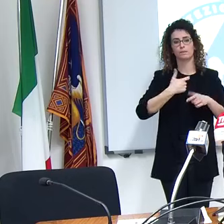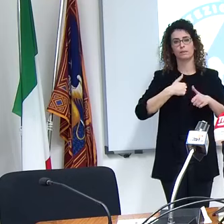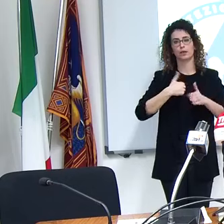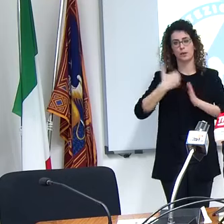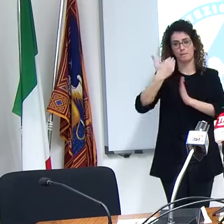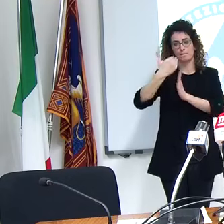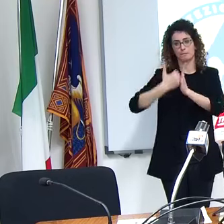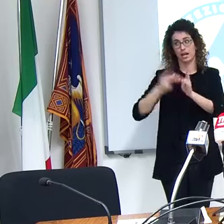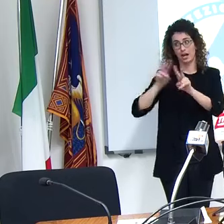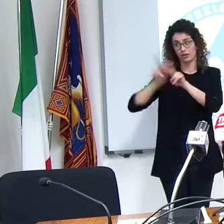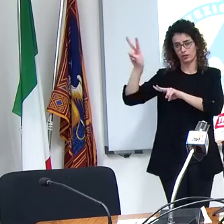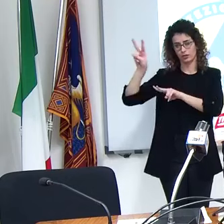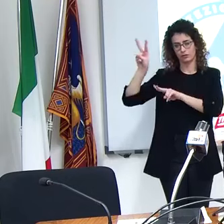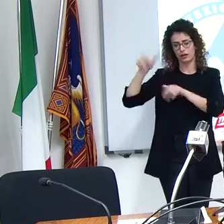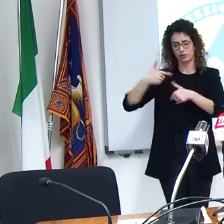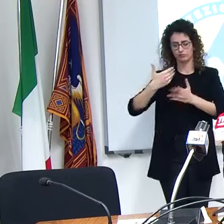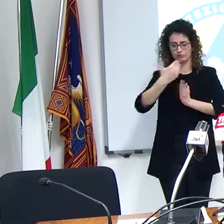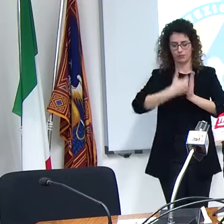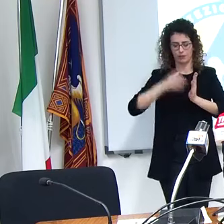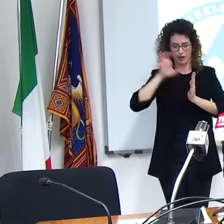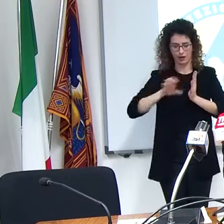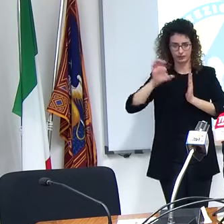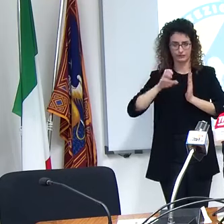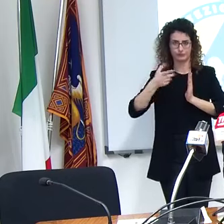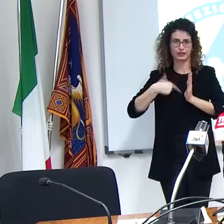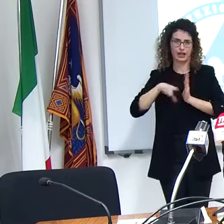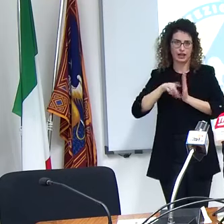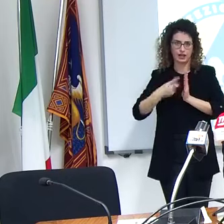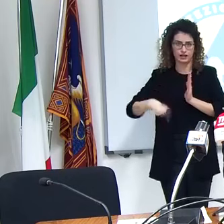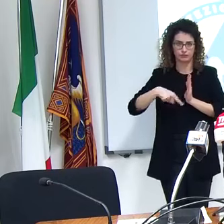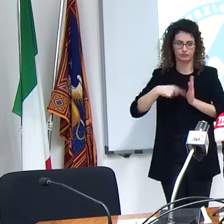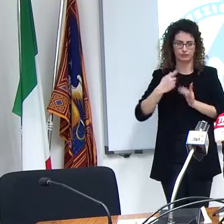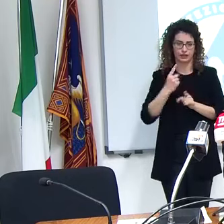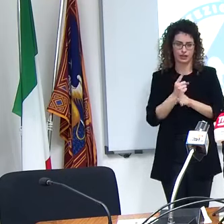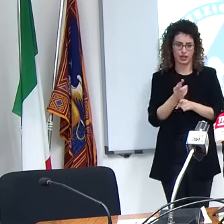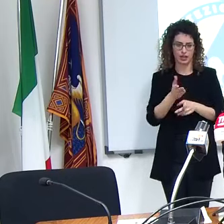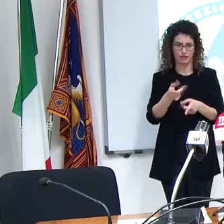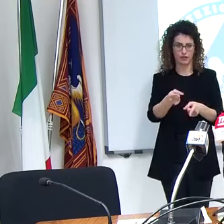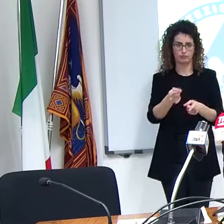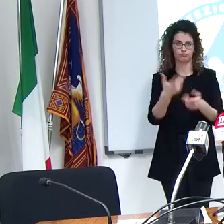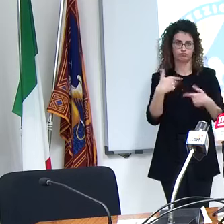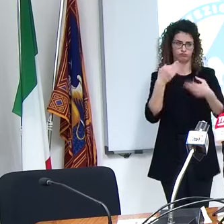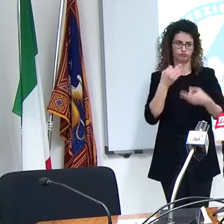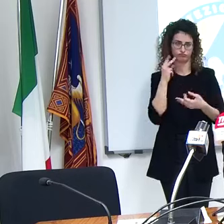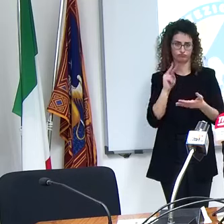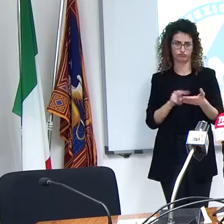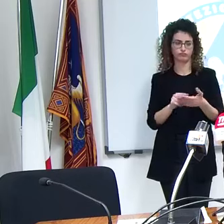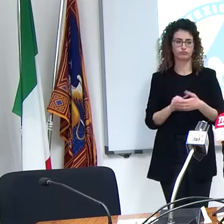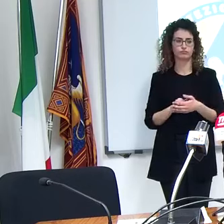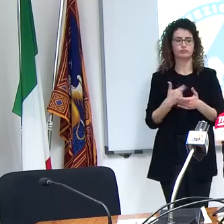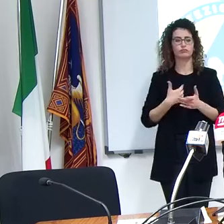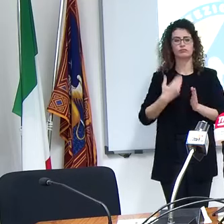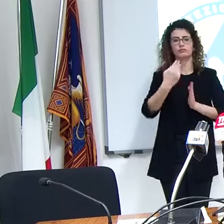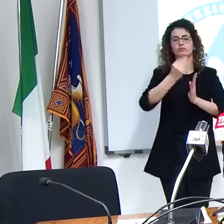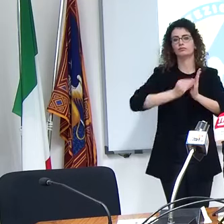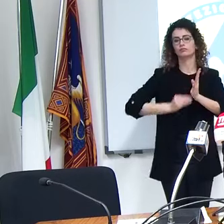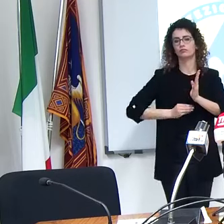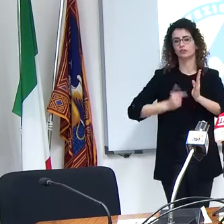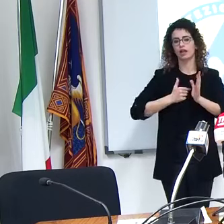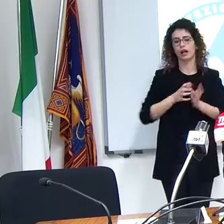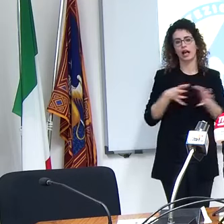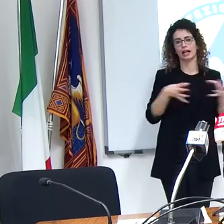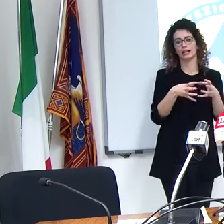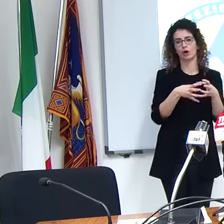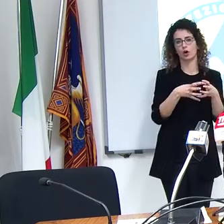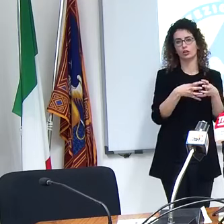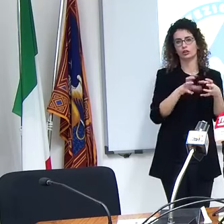nazionale ci sarà una delibera e quindi avrete modo anche di vederla con i contenuti delle varie categorie